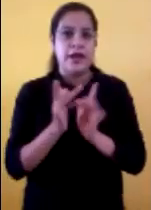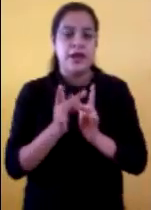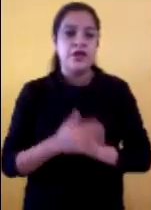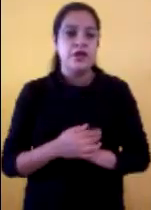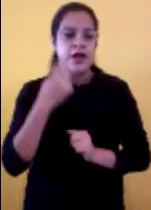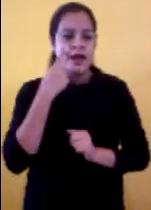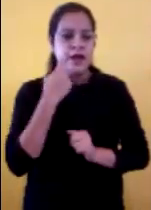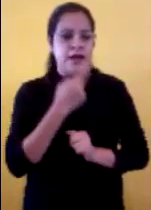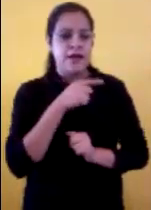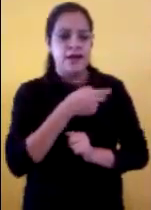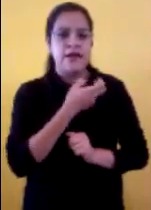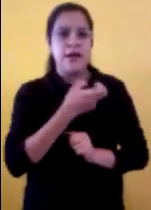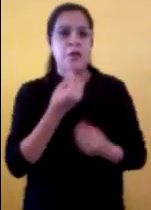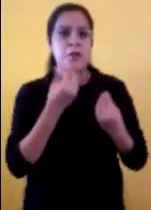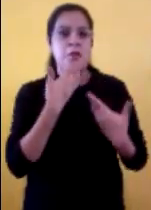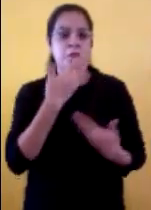y sacrificios.